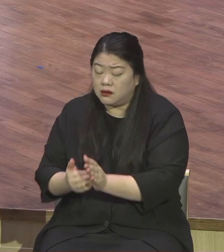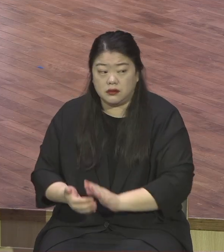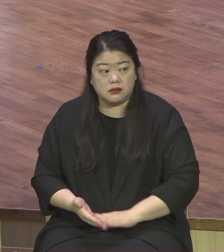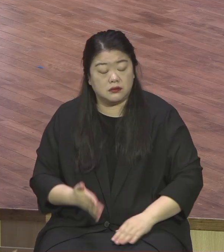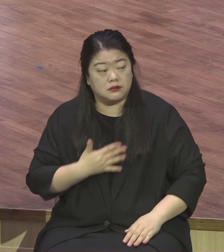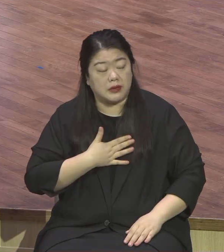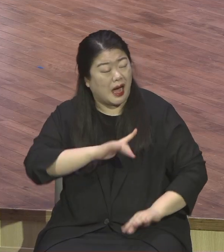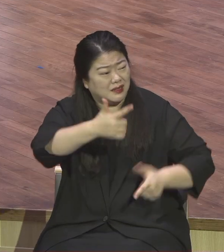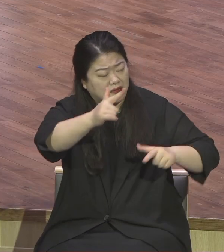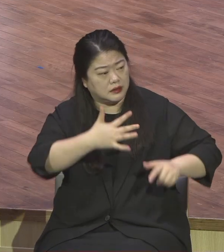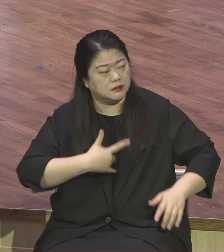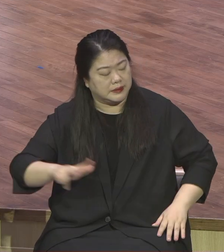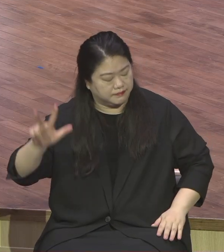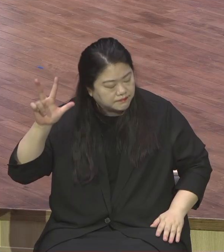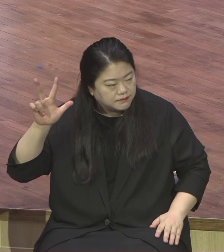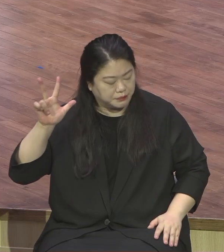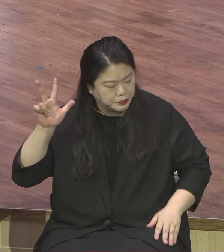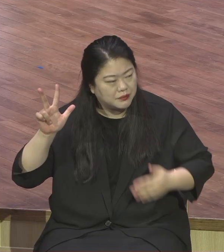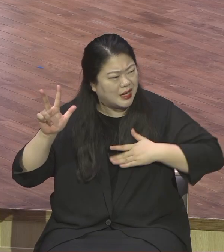하면서 예수를 부인했습니다.